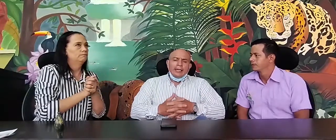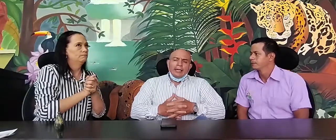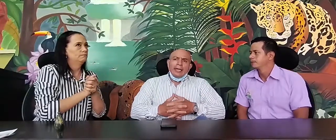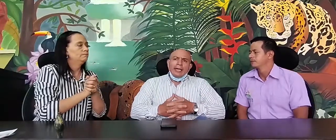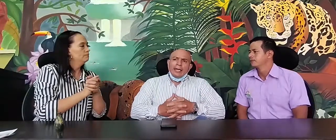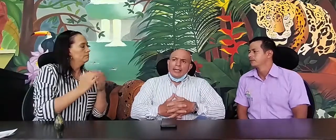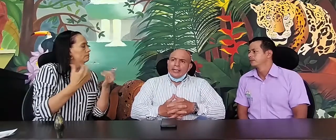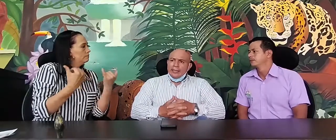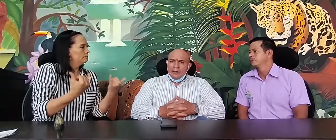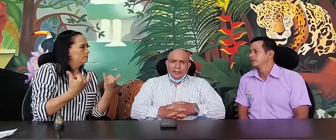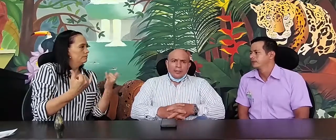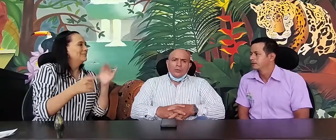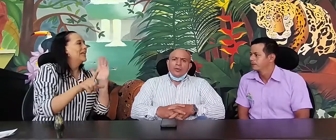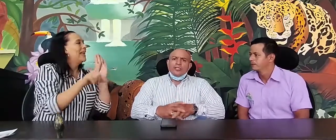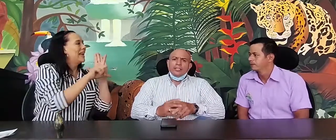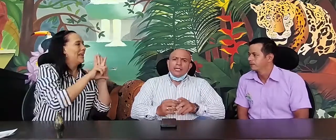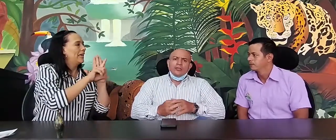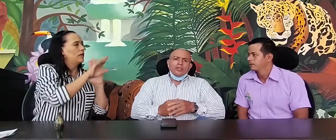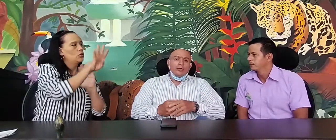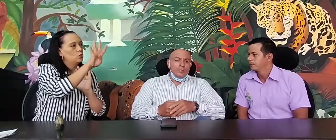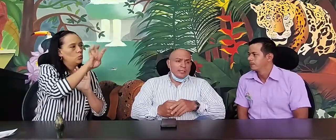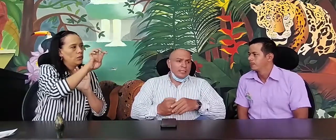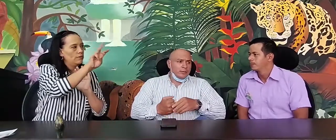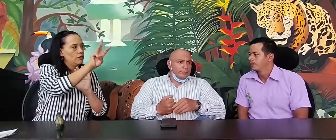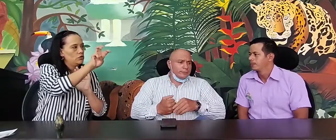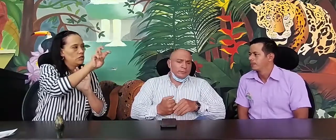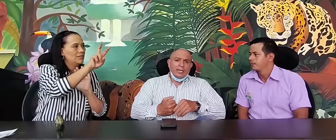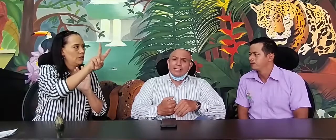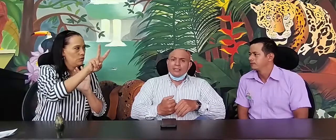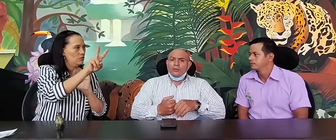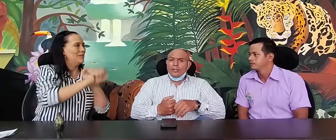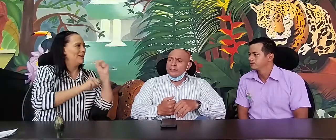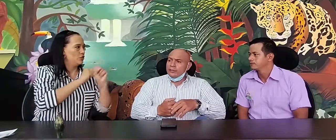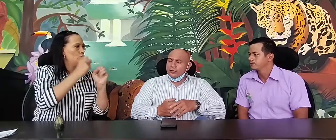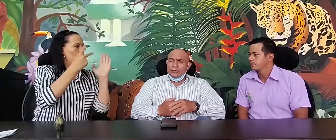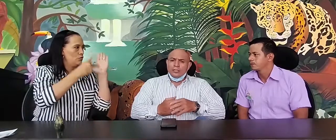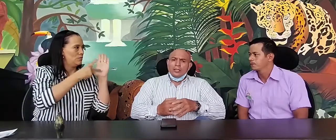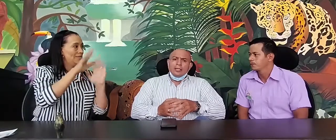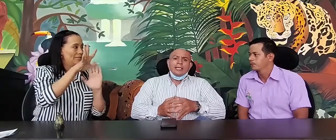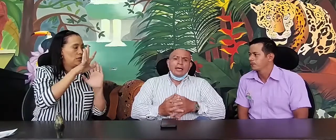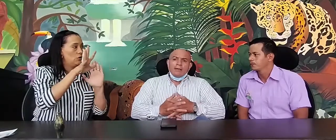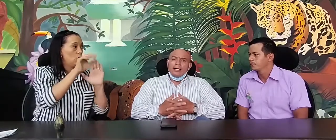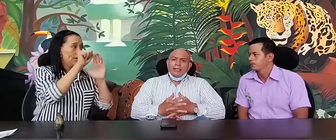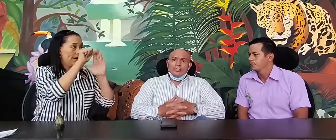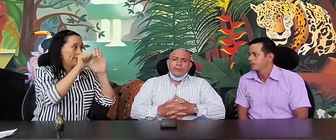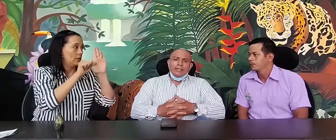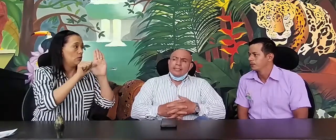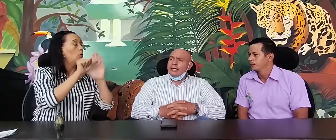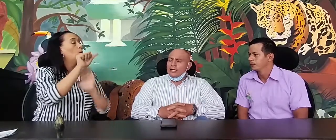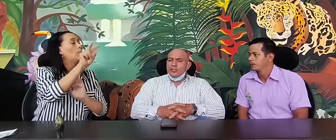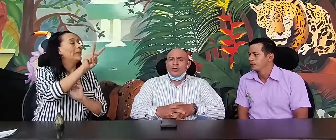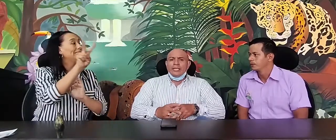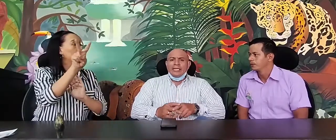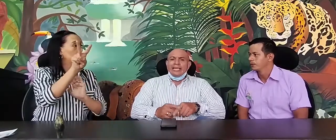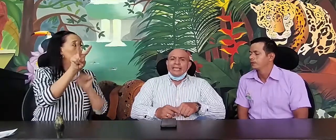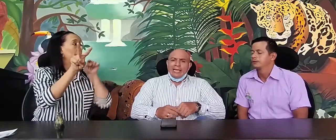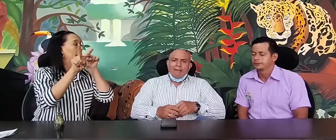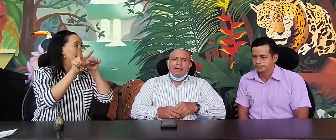ley 982 de Orísio, artículo 22, que habla sobre ese derecho inalienable